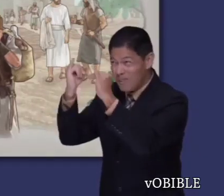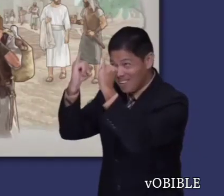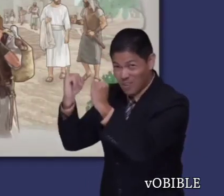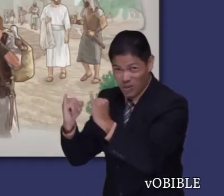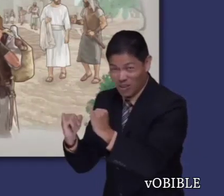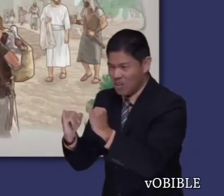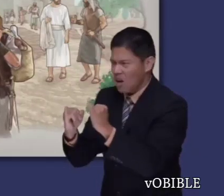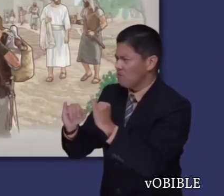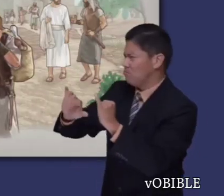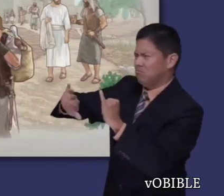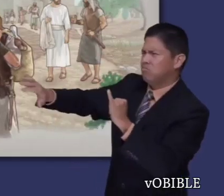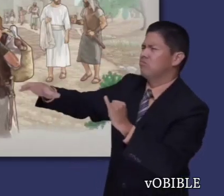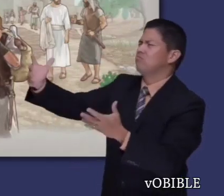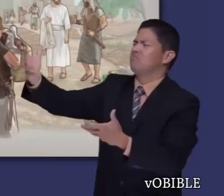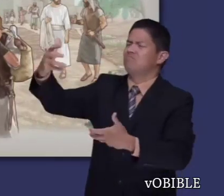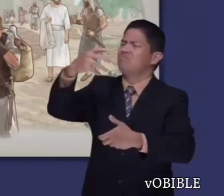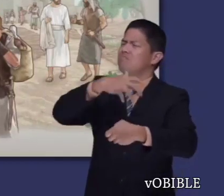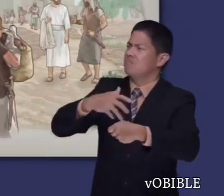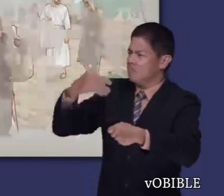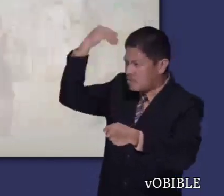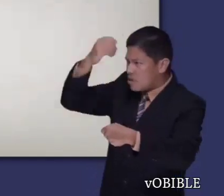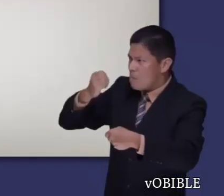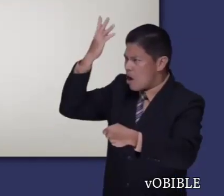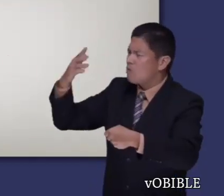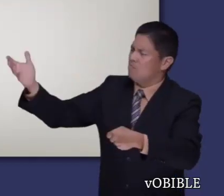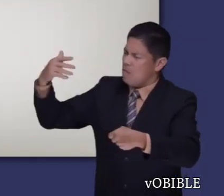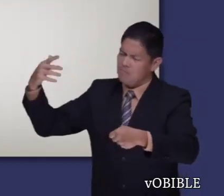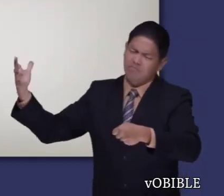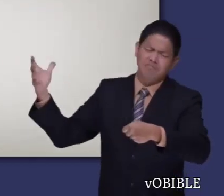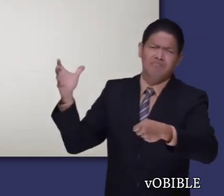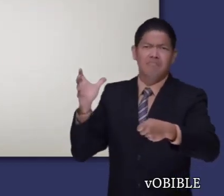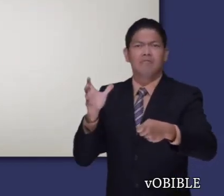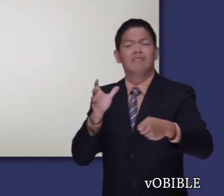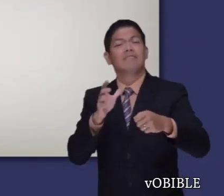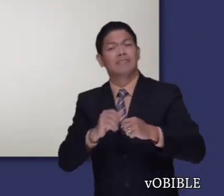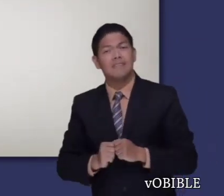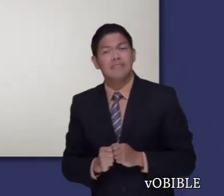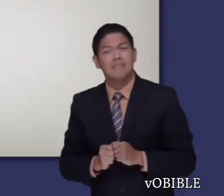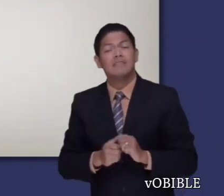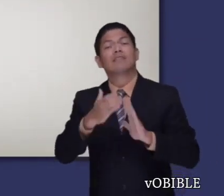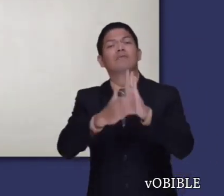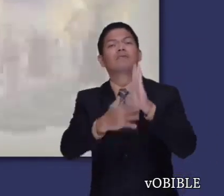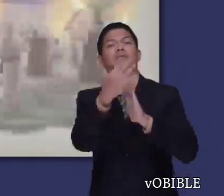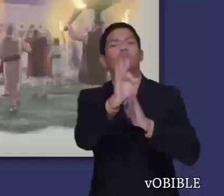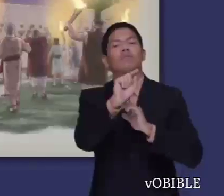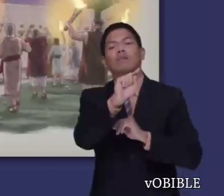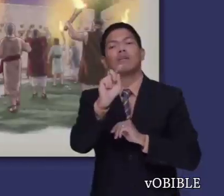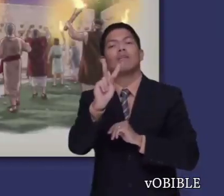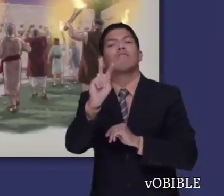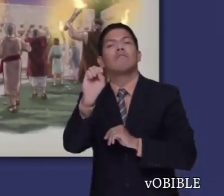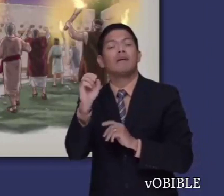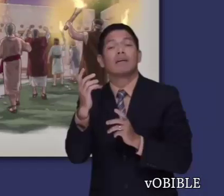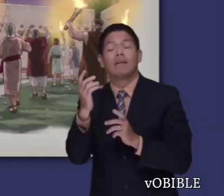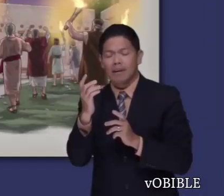llevan a Jonatán para que sea su sacerdote. En los capítulos 19 y 20, un grupo de hombres de Gibeá,